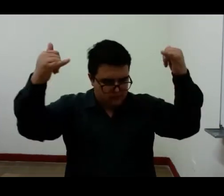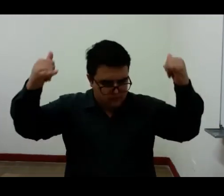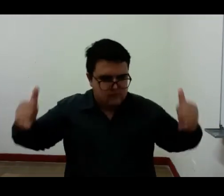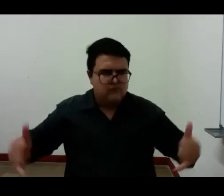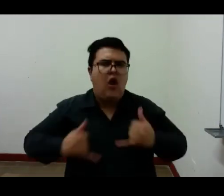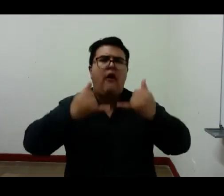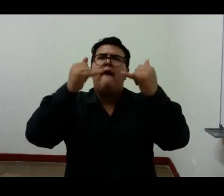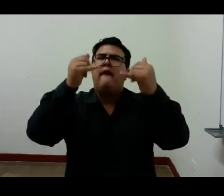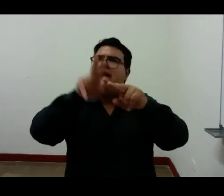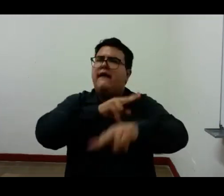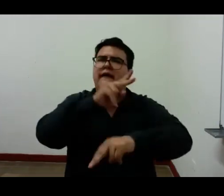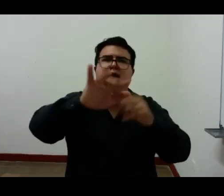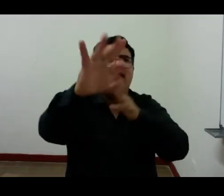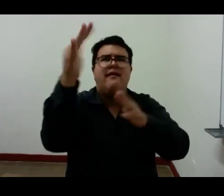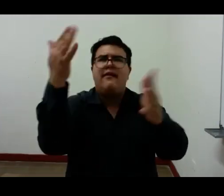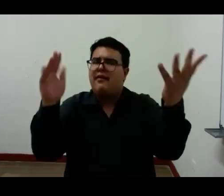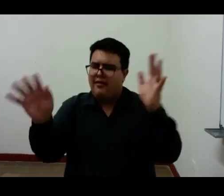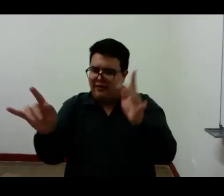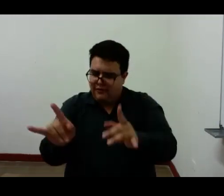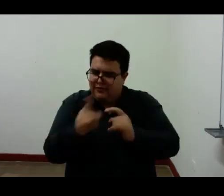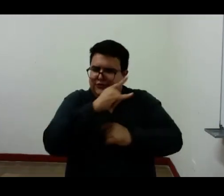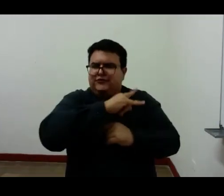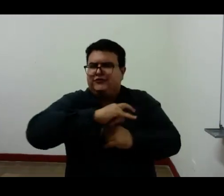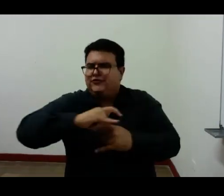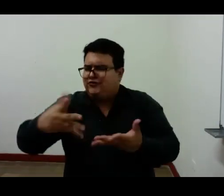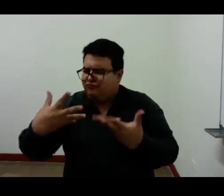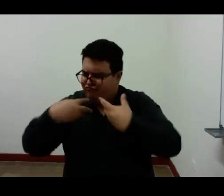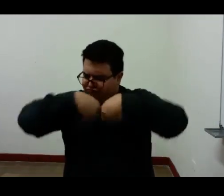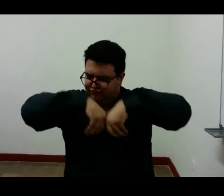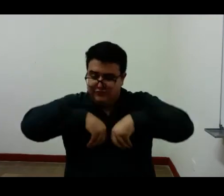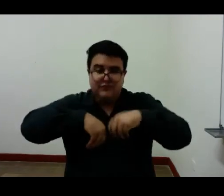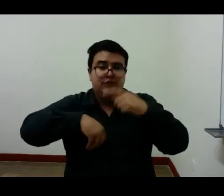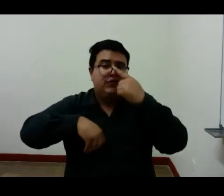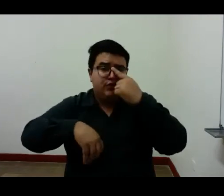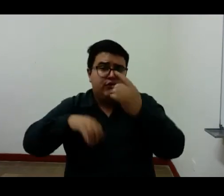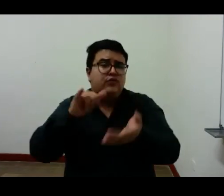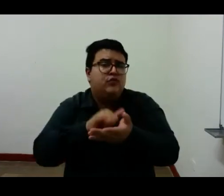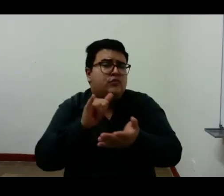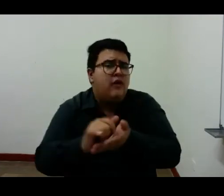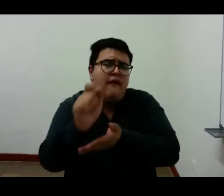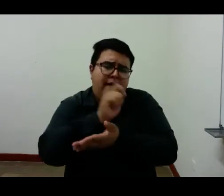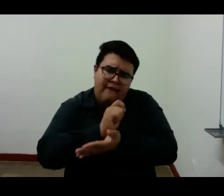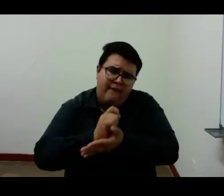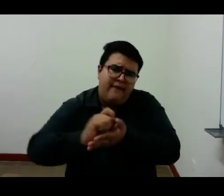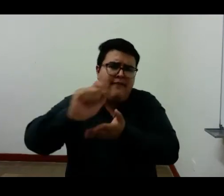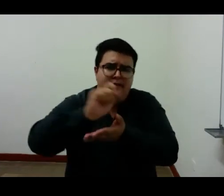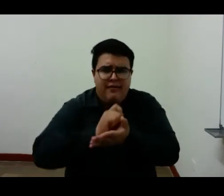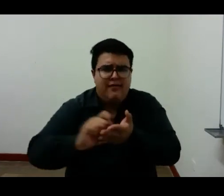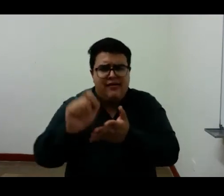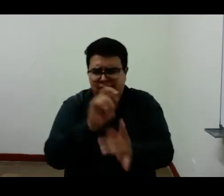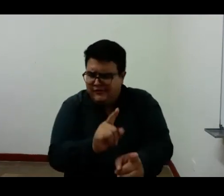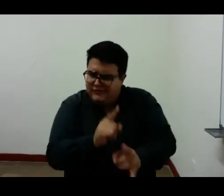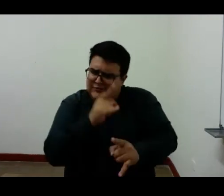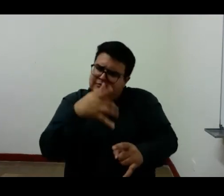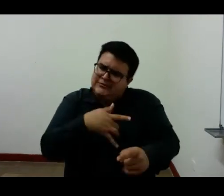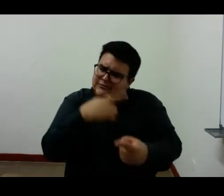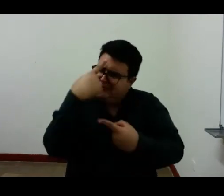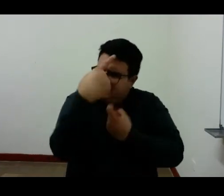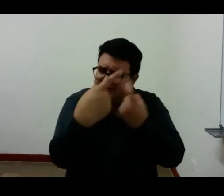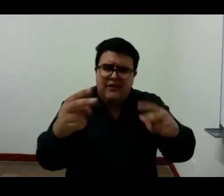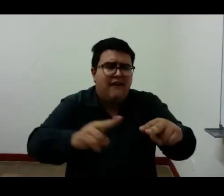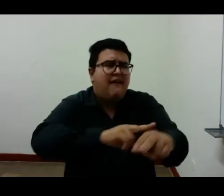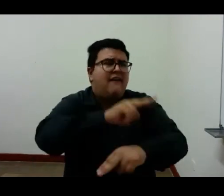naturaleza prohíbe y así escribo queriendo sentir la naturaleza